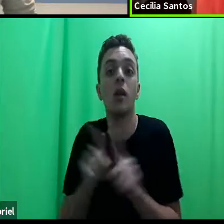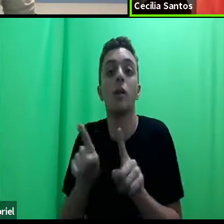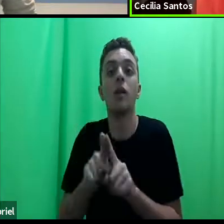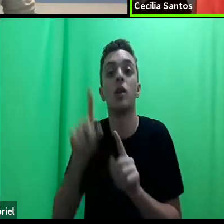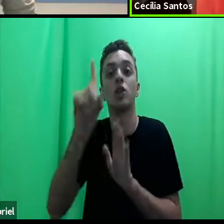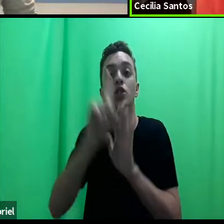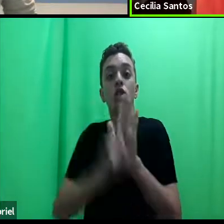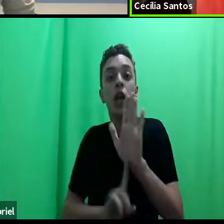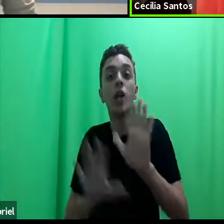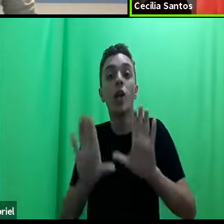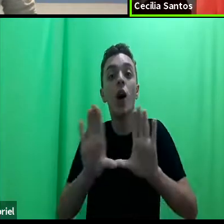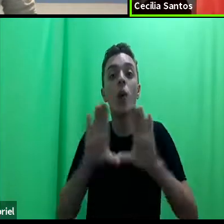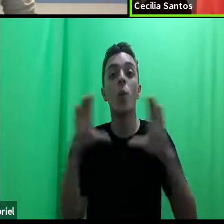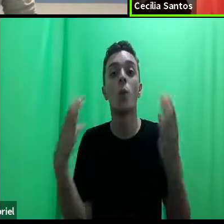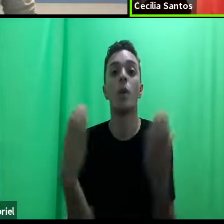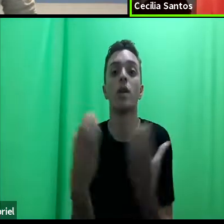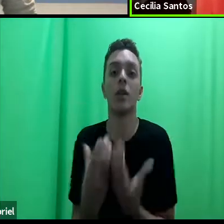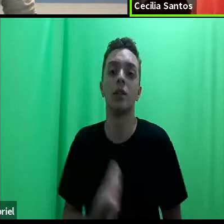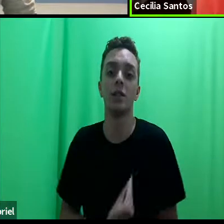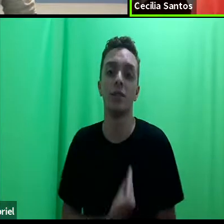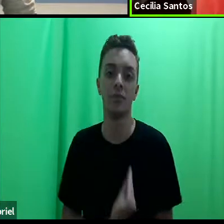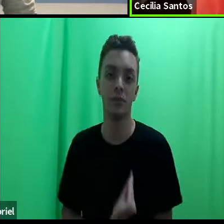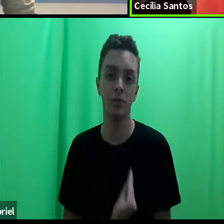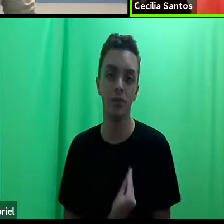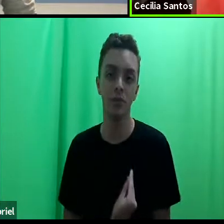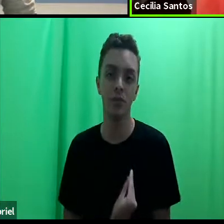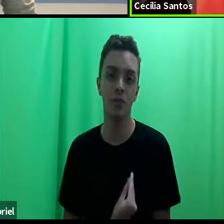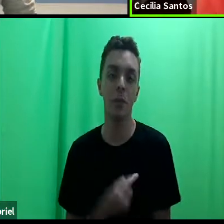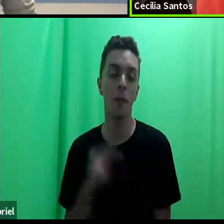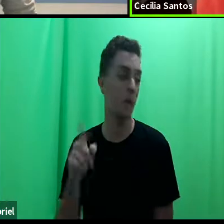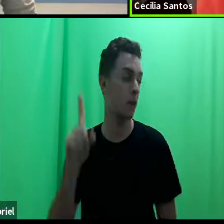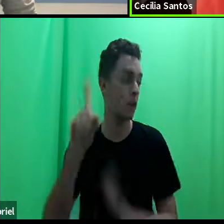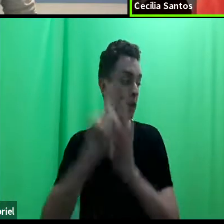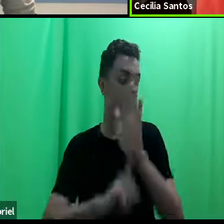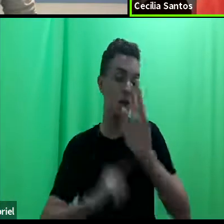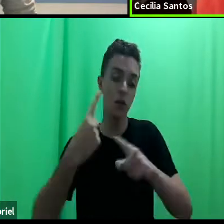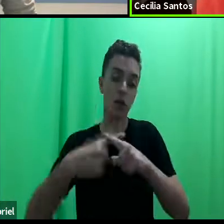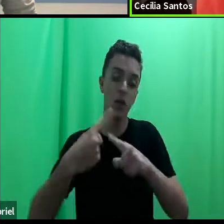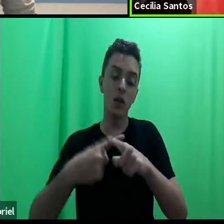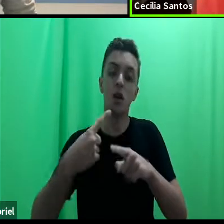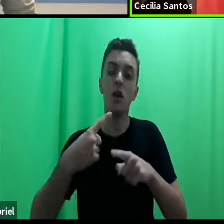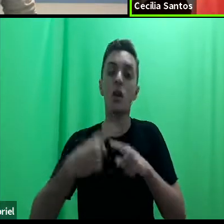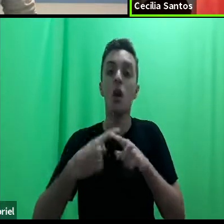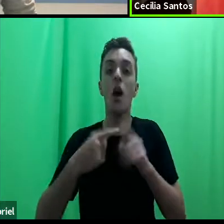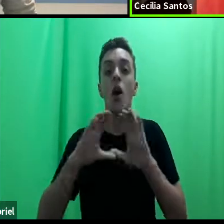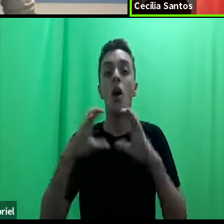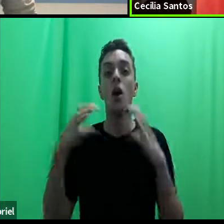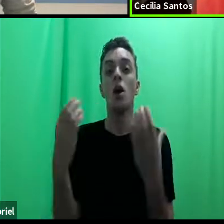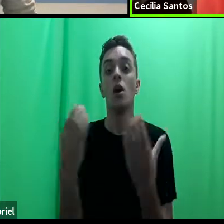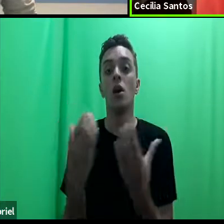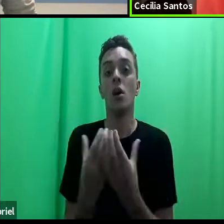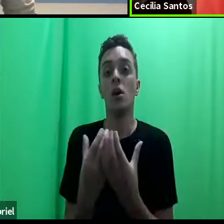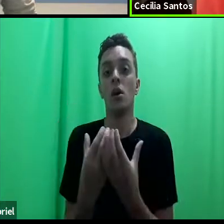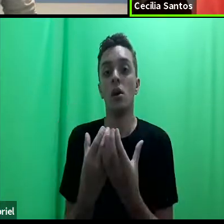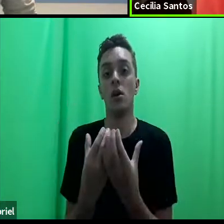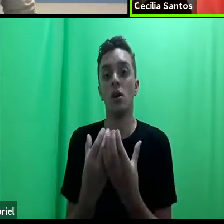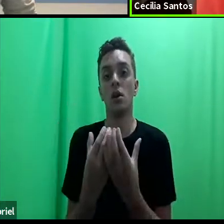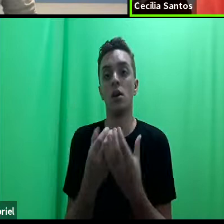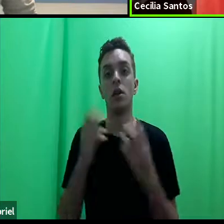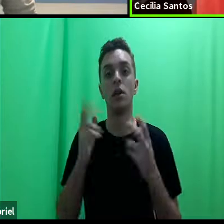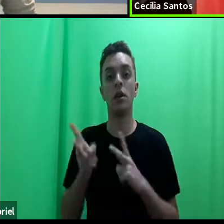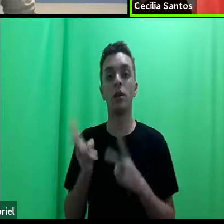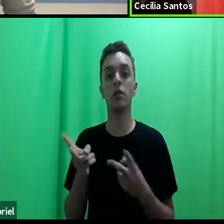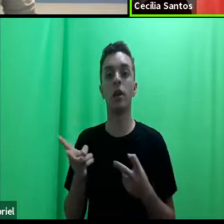da comunidade a existir, esse direito, por quê? Porque a comunidade está sendo quase sempre